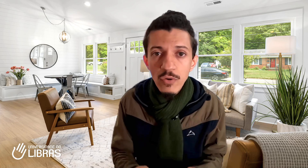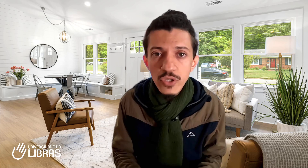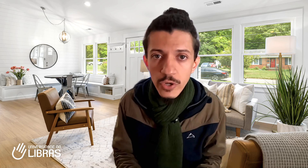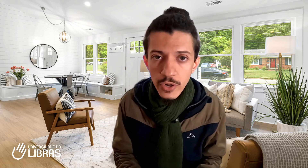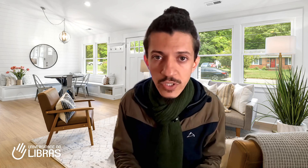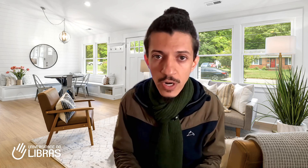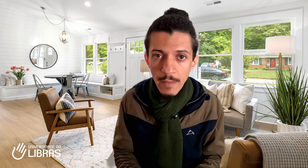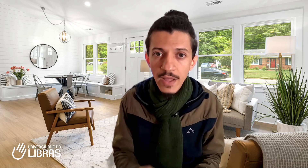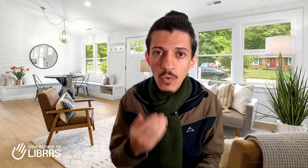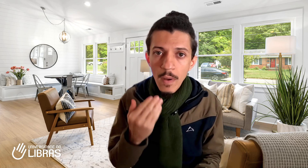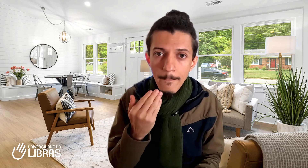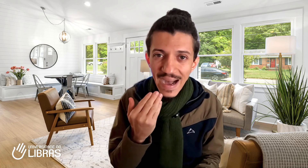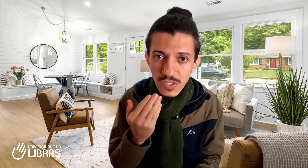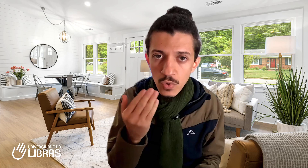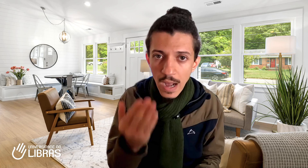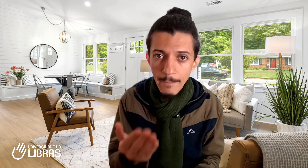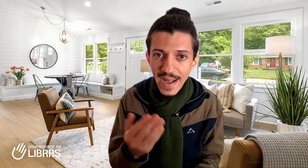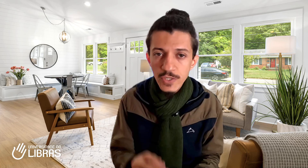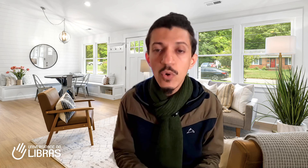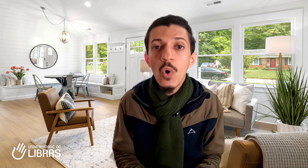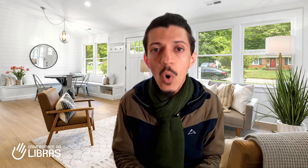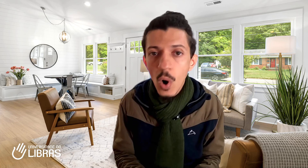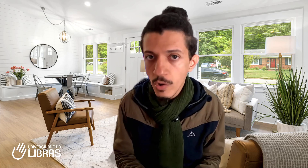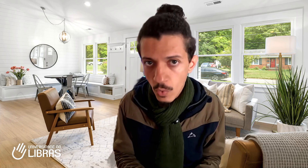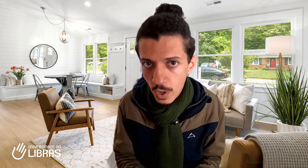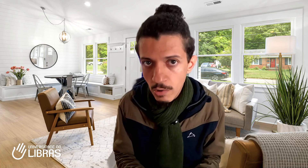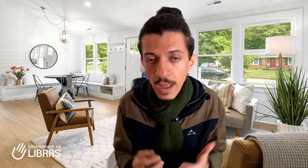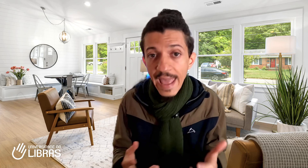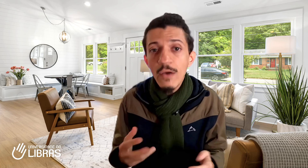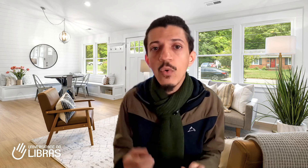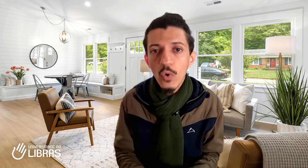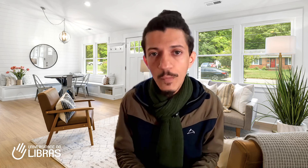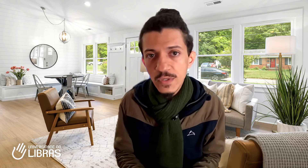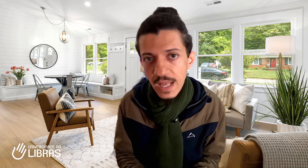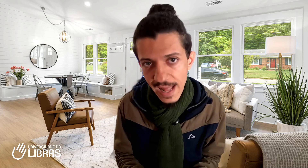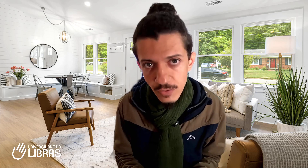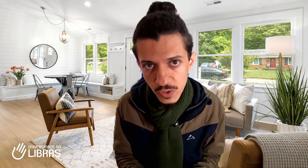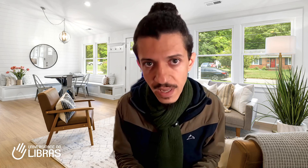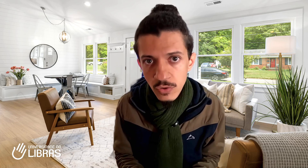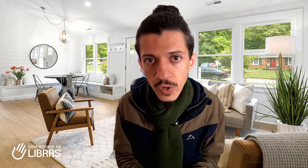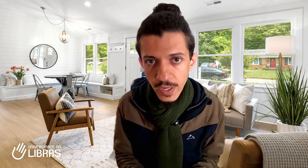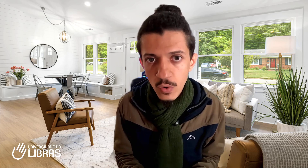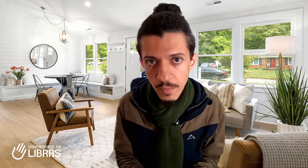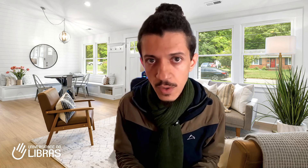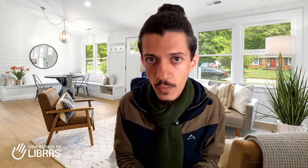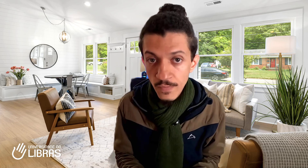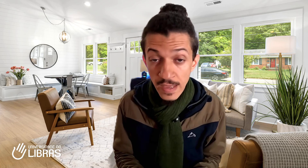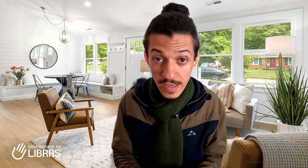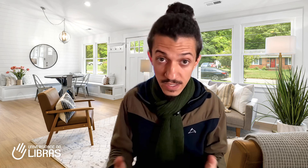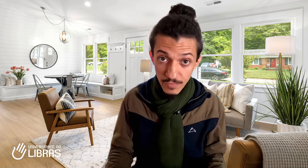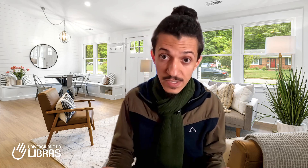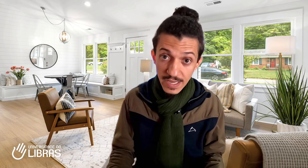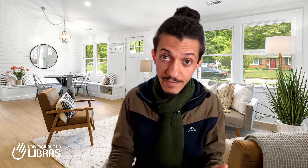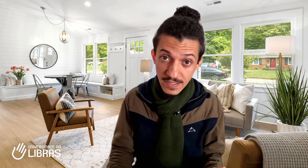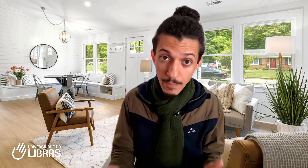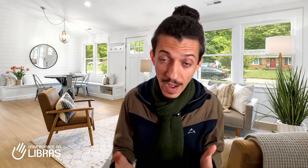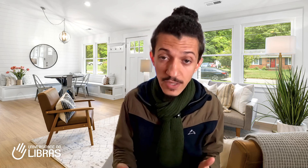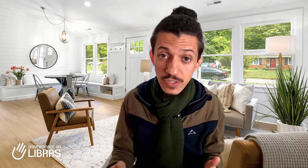direcionamento, passo a passo, olho no olho, em um grupo seleto de mentoria comigo. E se você quer fazer parte da